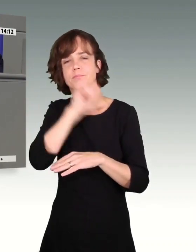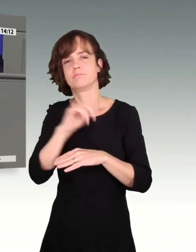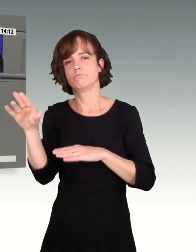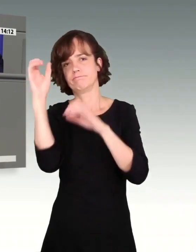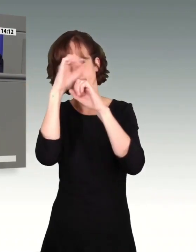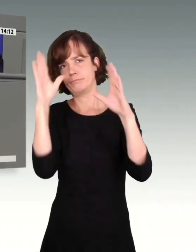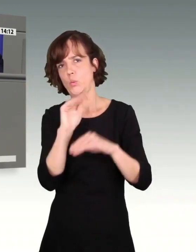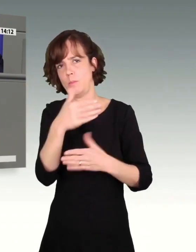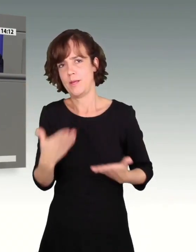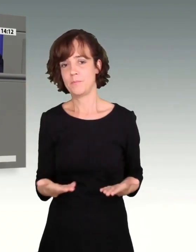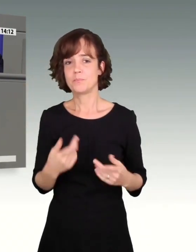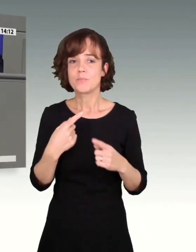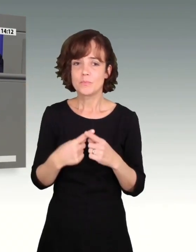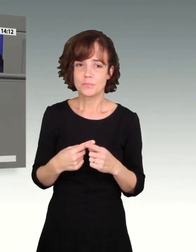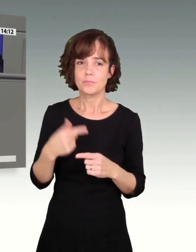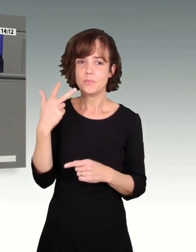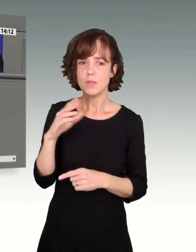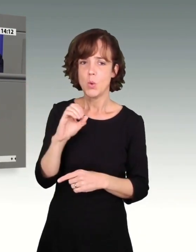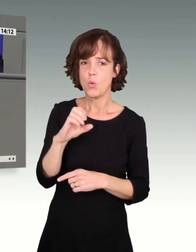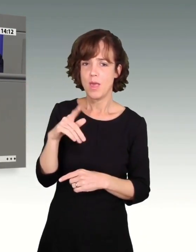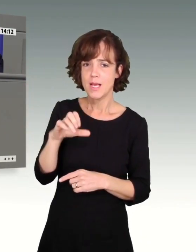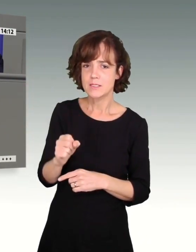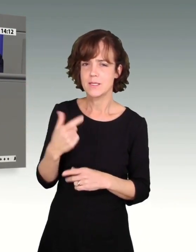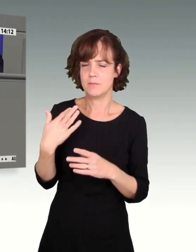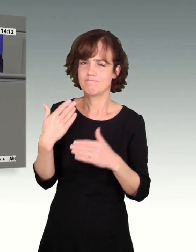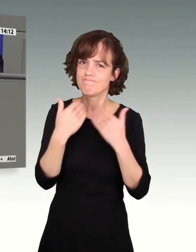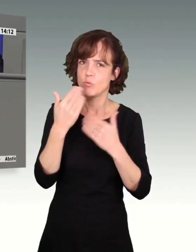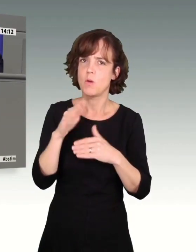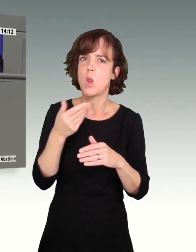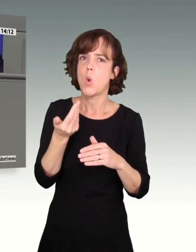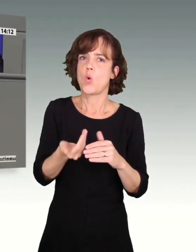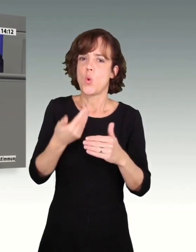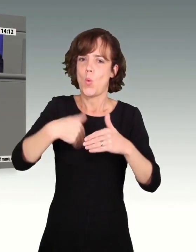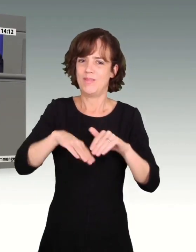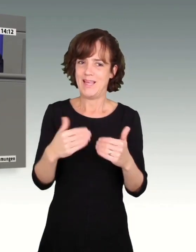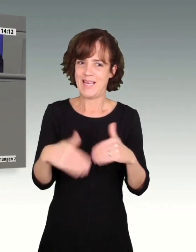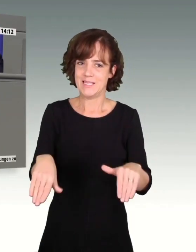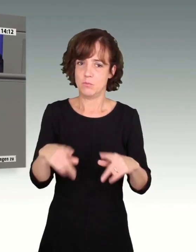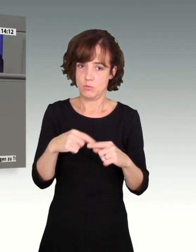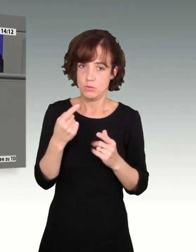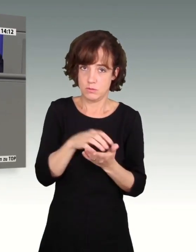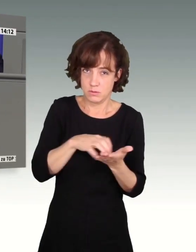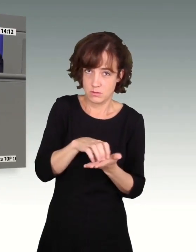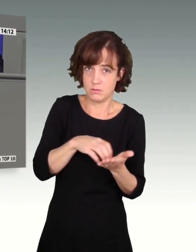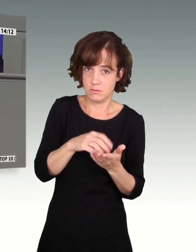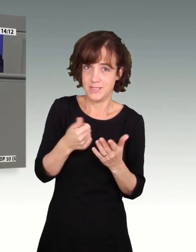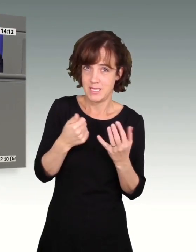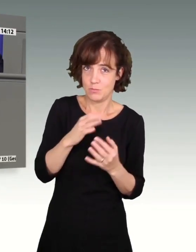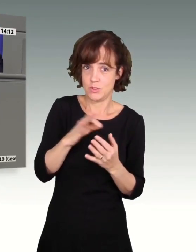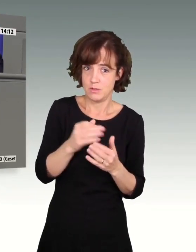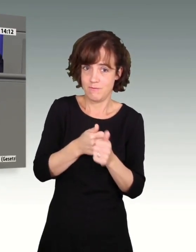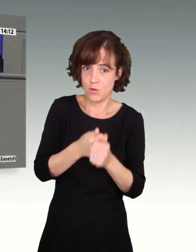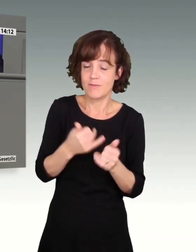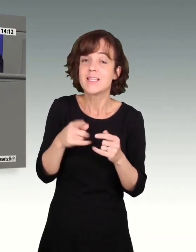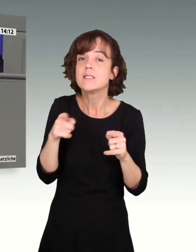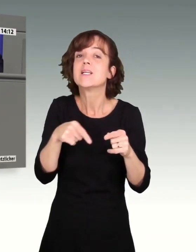Herr Oellers, Sie haben geredet von einer Lohnuntergrenze. Man müsste ja nur noch den Taschenrechner nehmen. Wenn wir jetzt umsetzen, dass diese 60 Prozent gehalten werden sollen, wissen Sie was? Das ist die